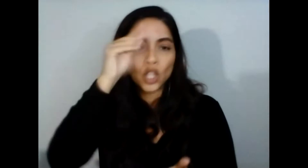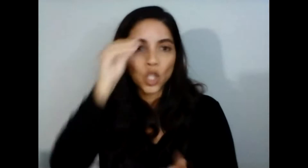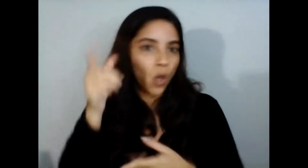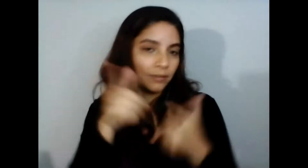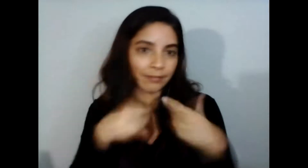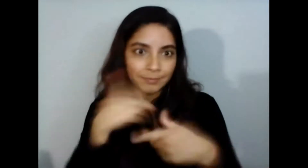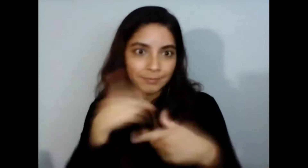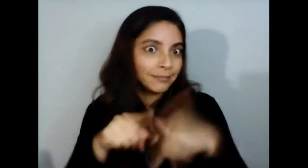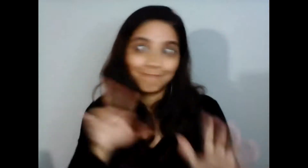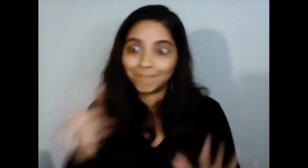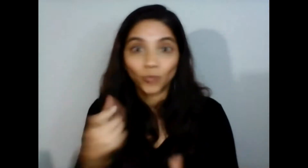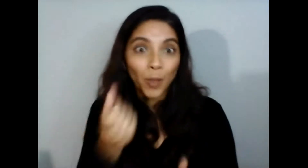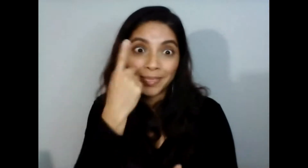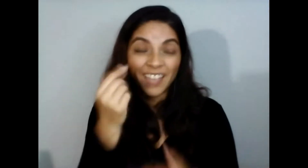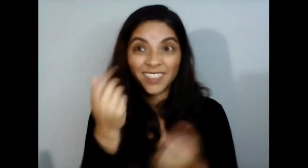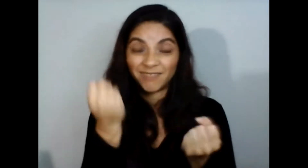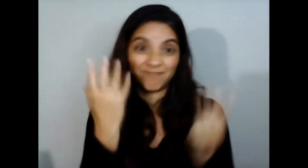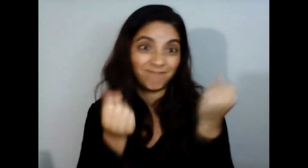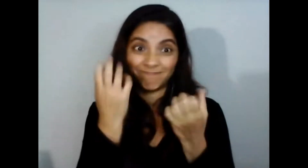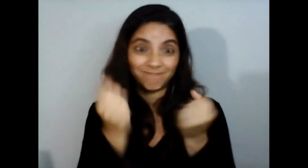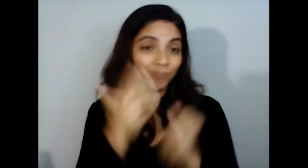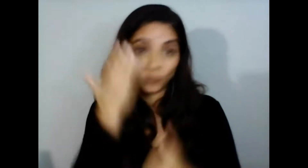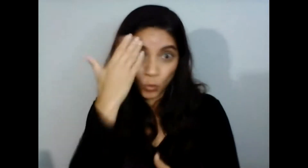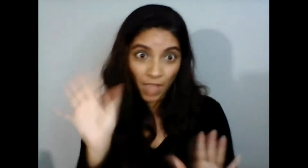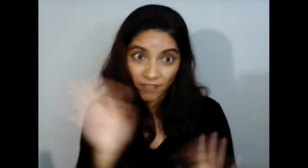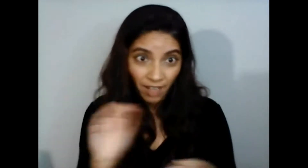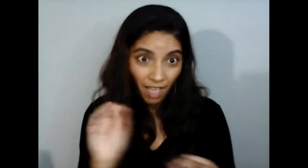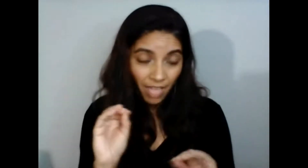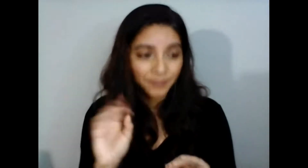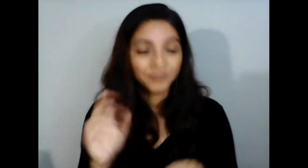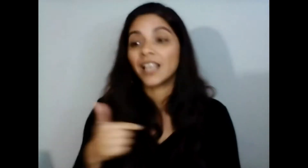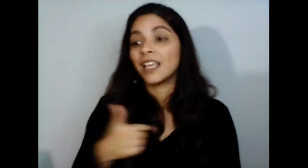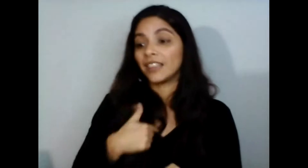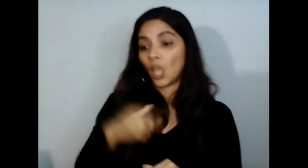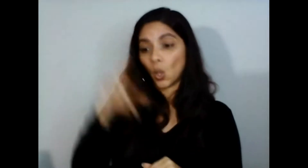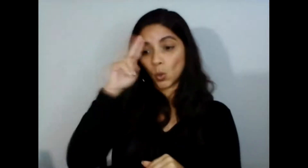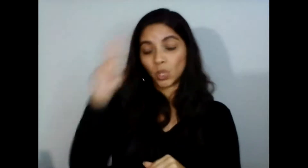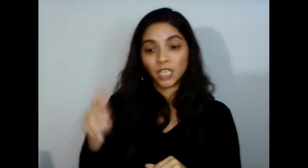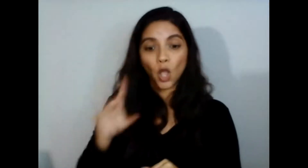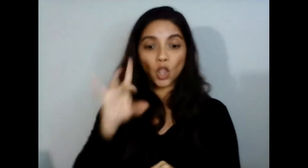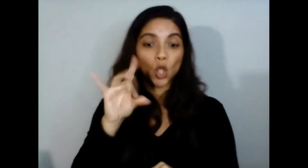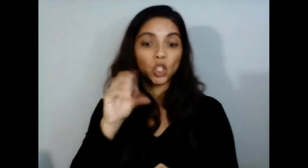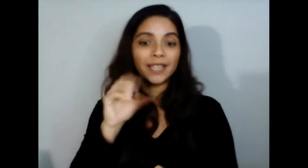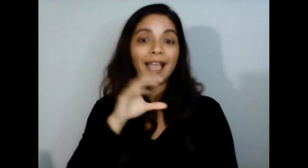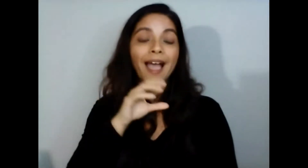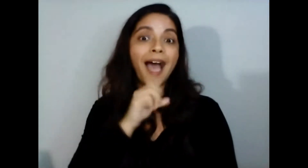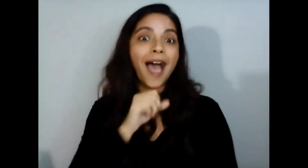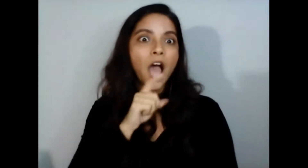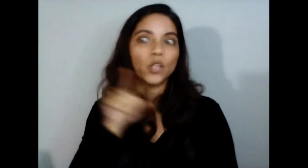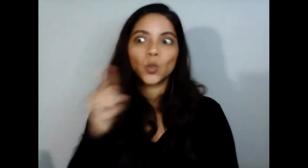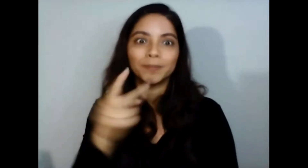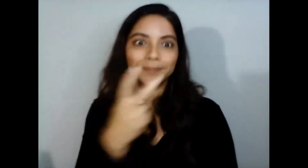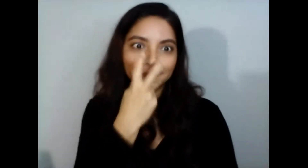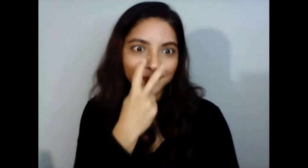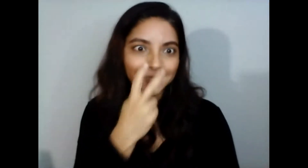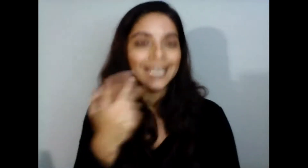tengo un tío mayor de 80 años no vidente se nos hace difícil hablar